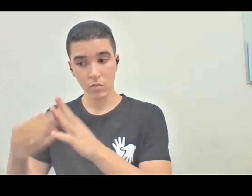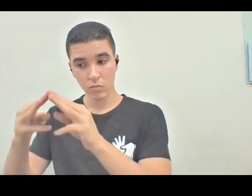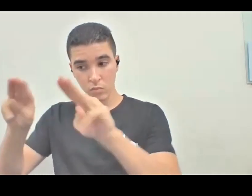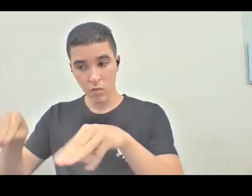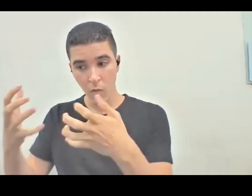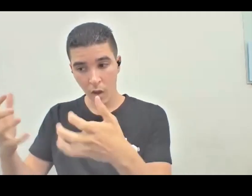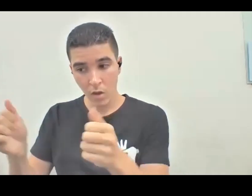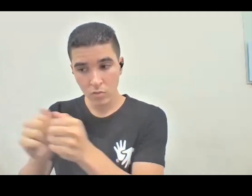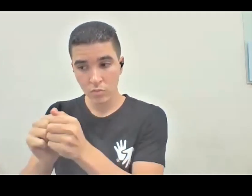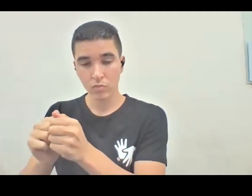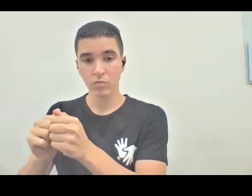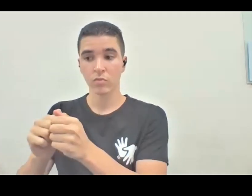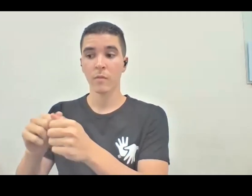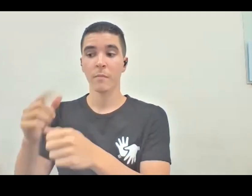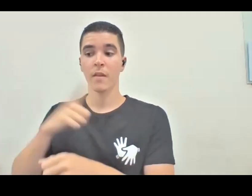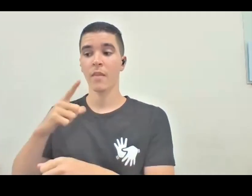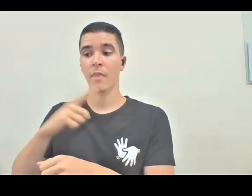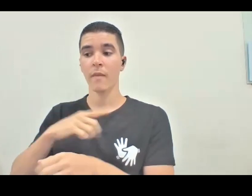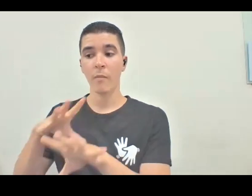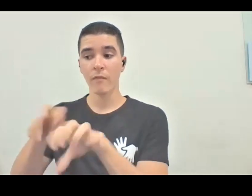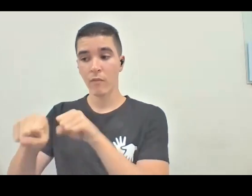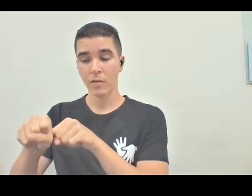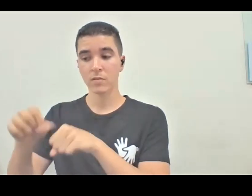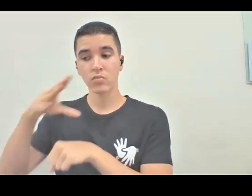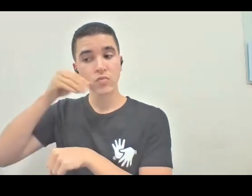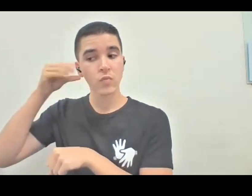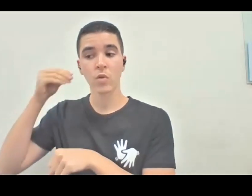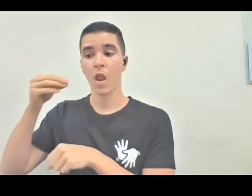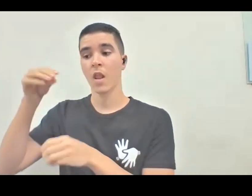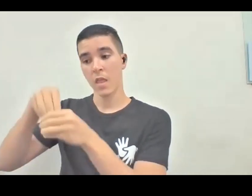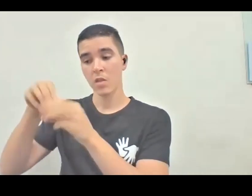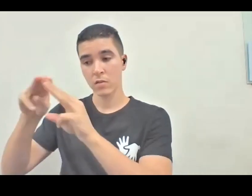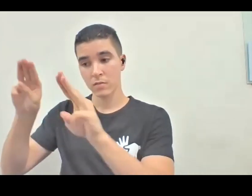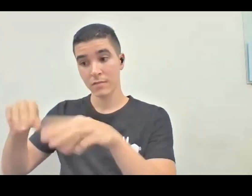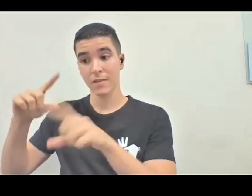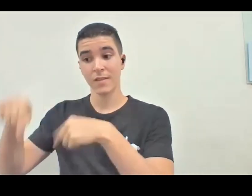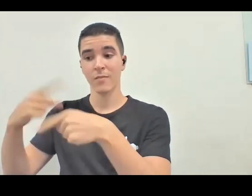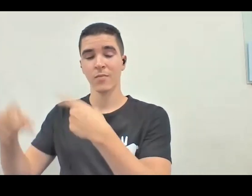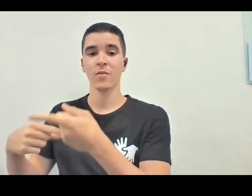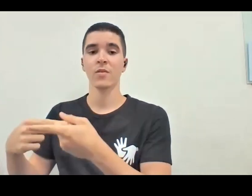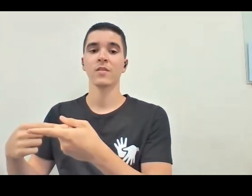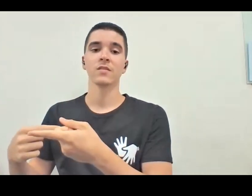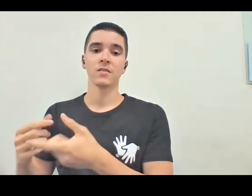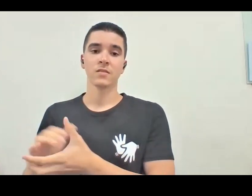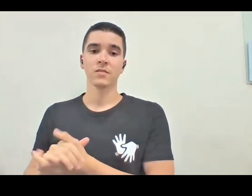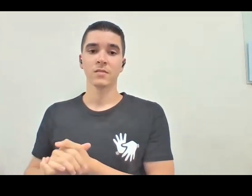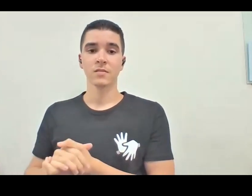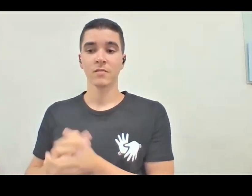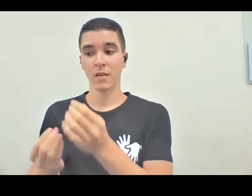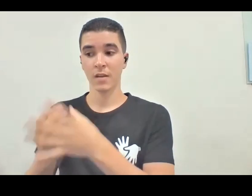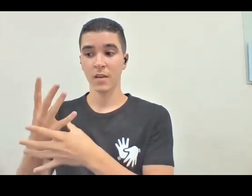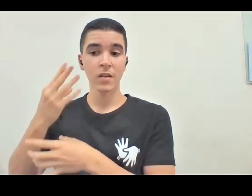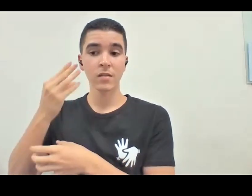uma formação para profissionais desses museus e que depois resultaria em, né, as primeiras experiências de áudio